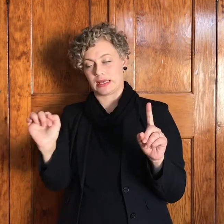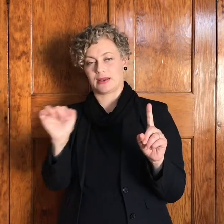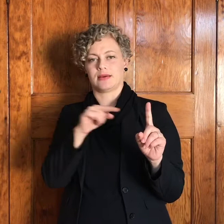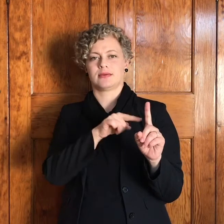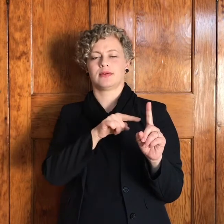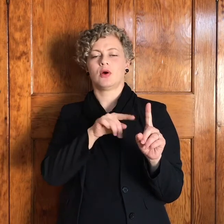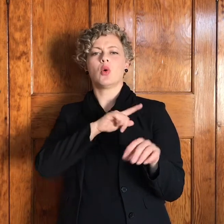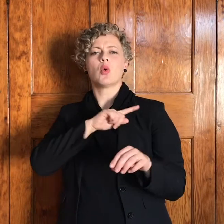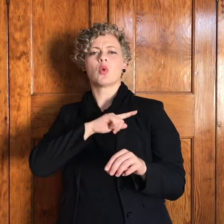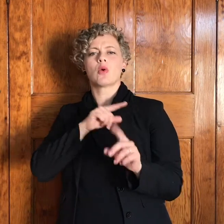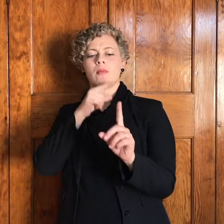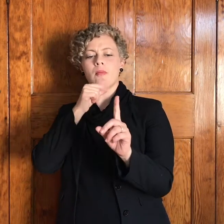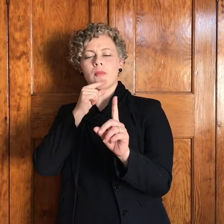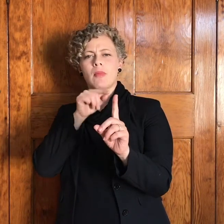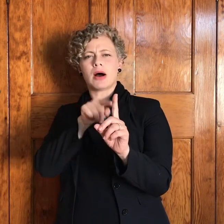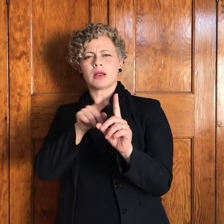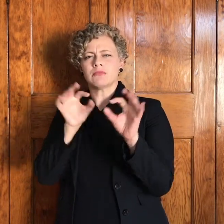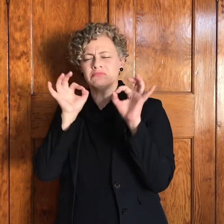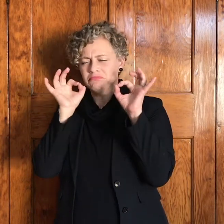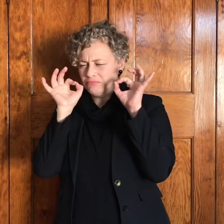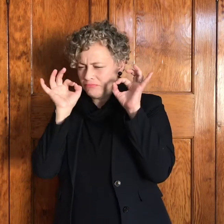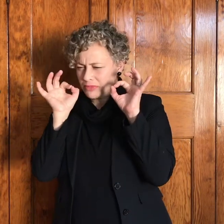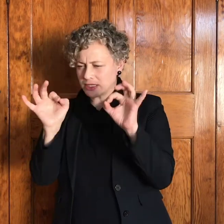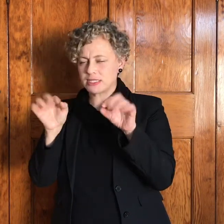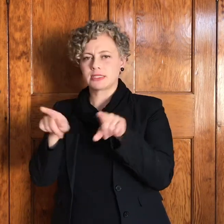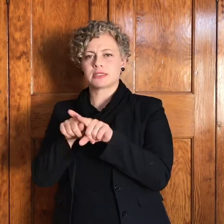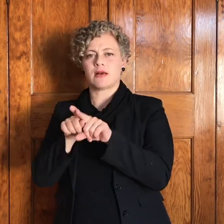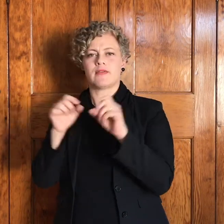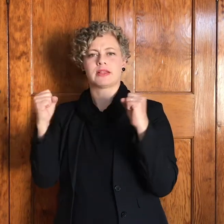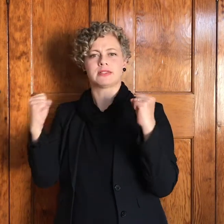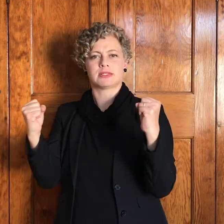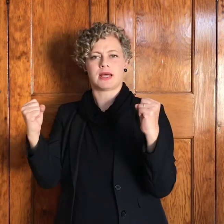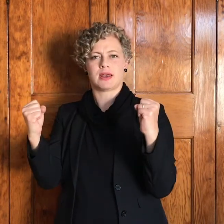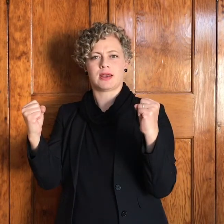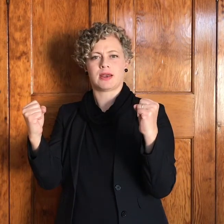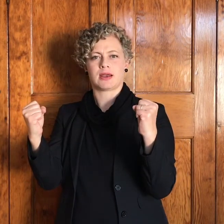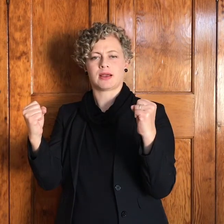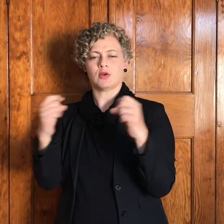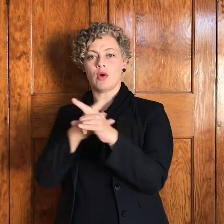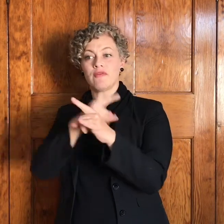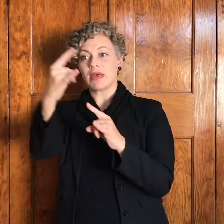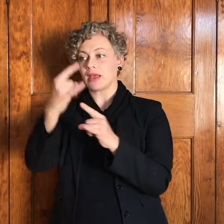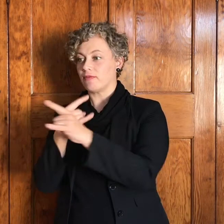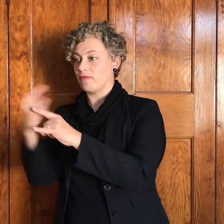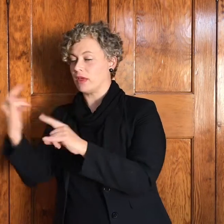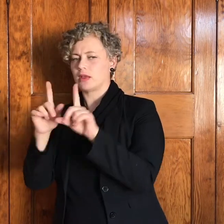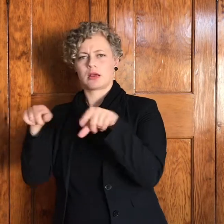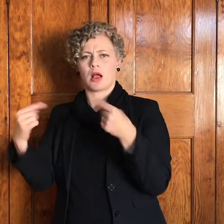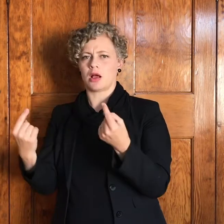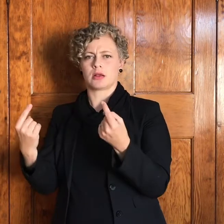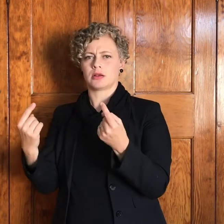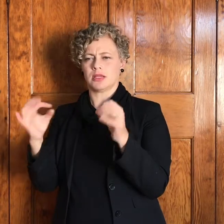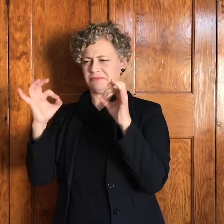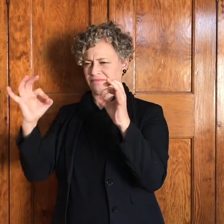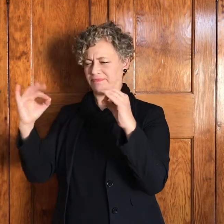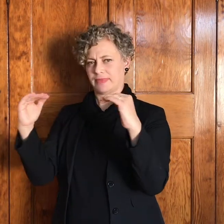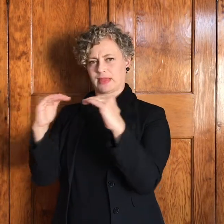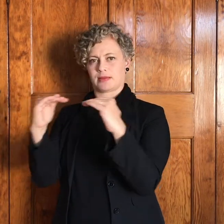een kan die ander nie wen nie hy is even sterk en daarom sê sommige dit is altyd alter ego en die geveg eindig